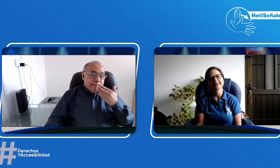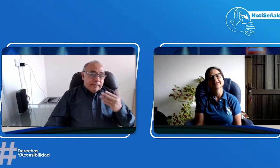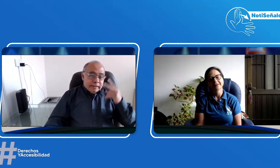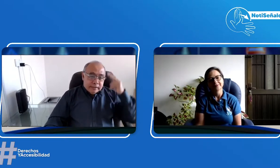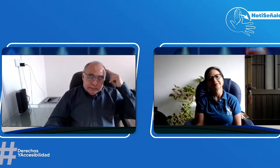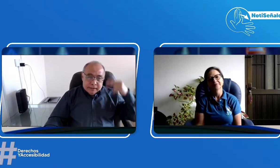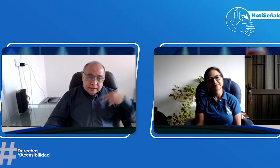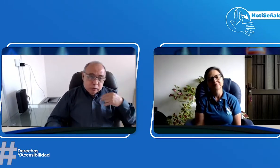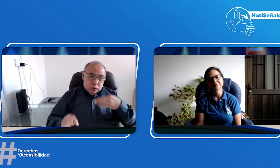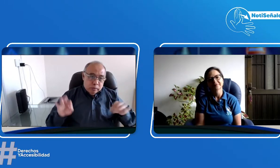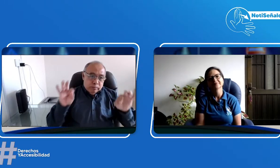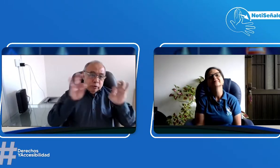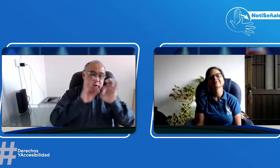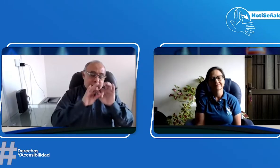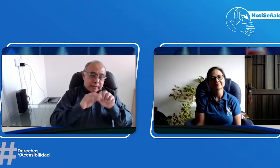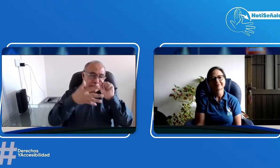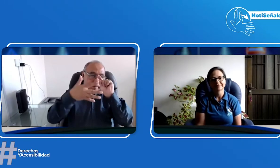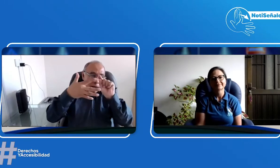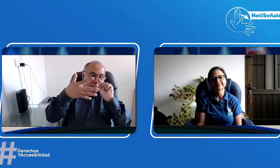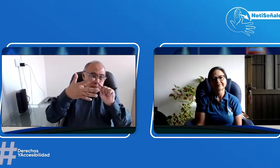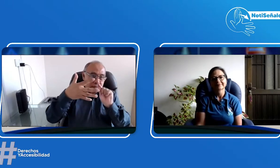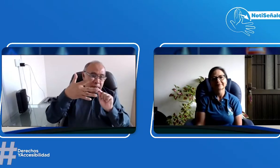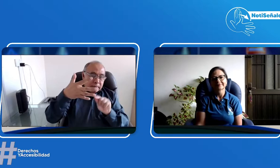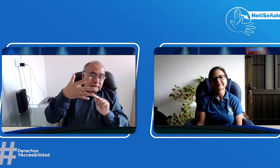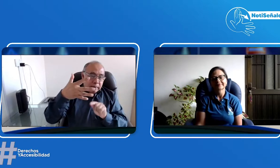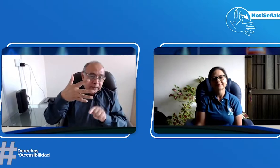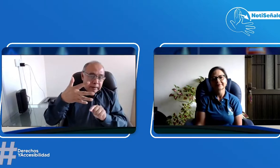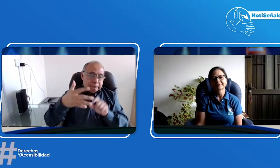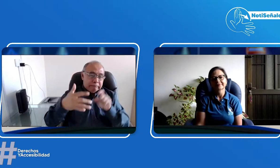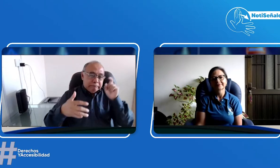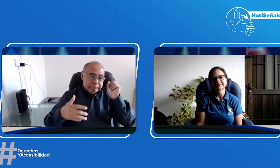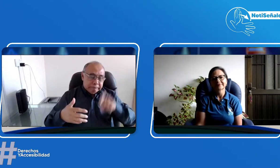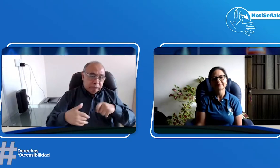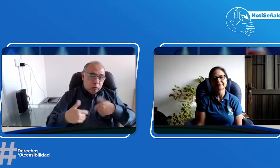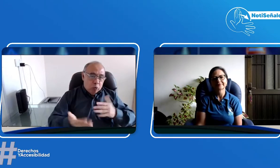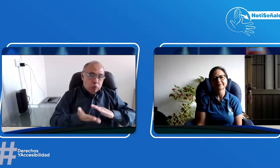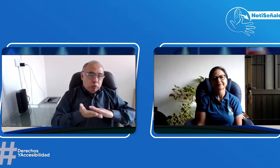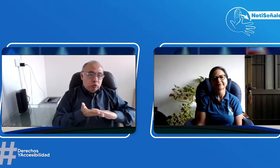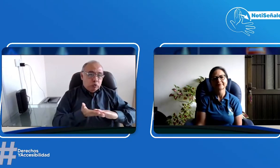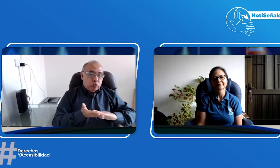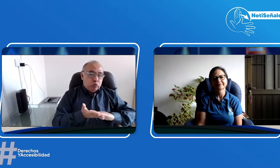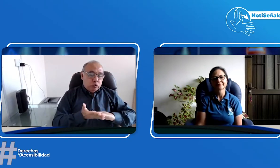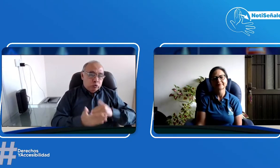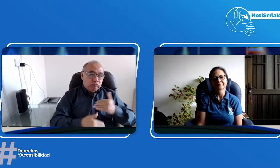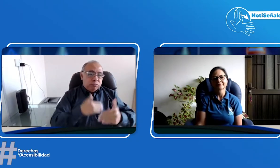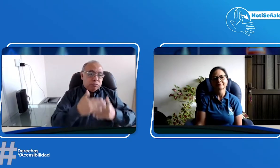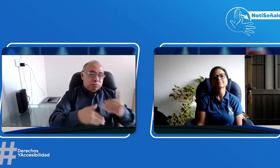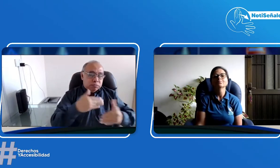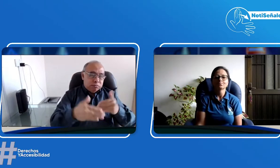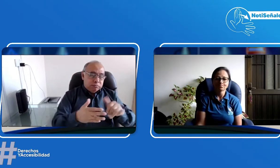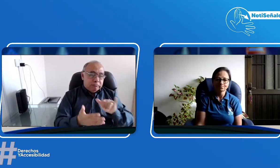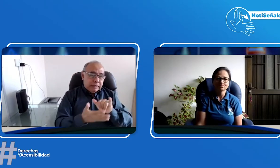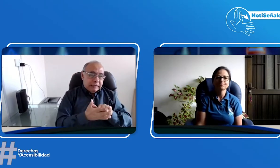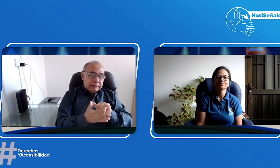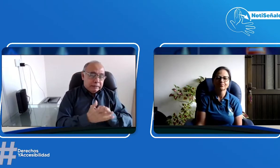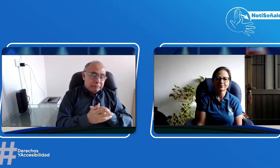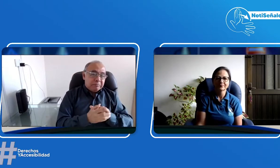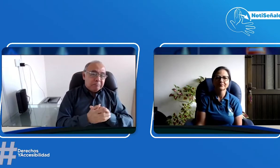Así es. Gracias, Marleni, porque es que estos puntos son sumamente interesantes. Se deben tratar y se debe buscar